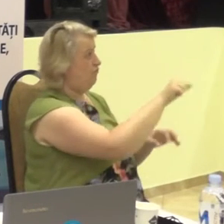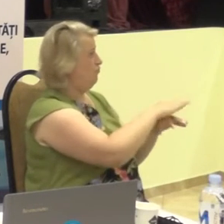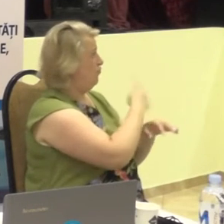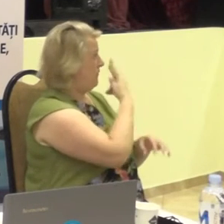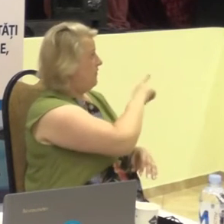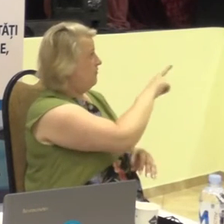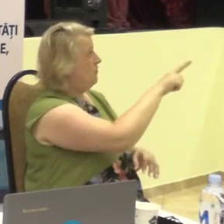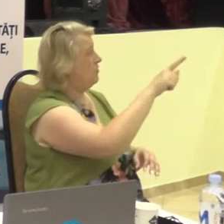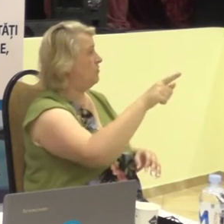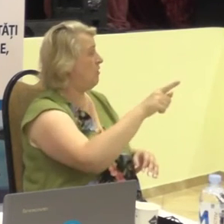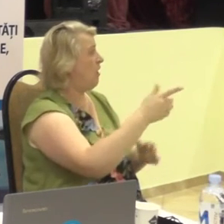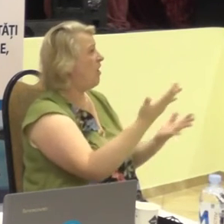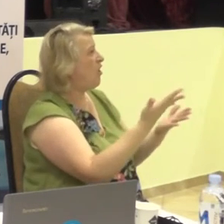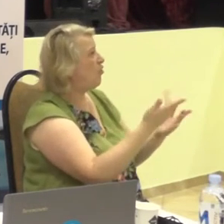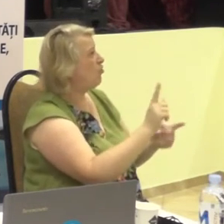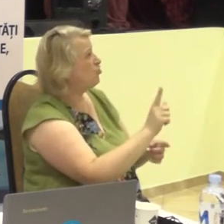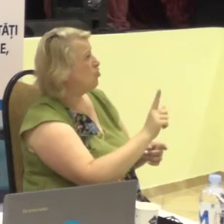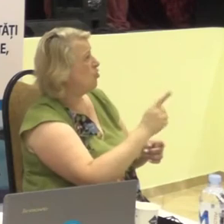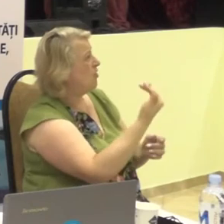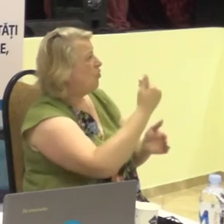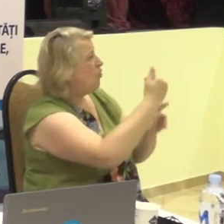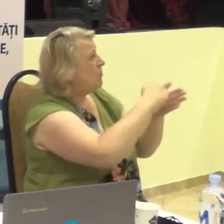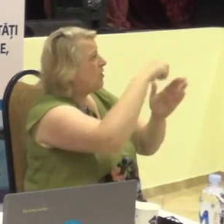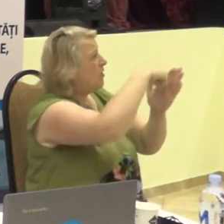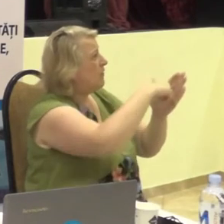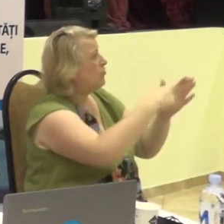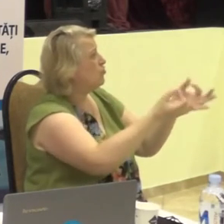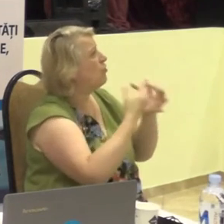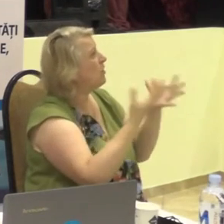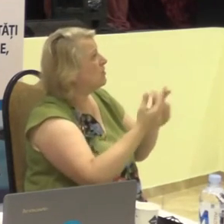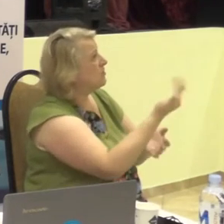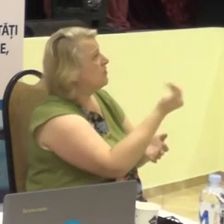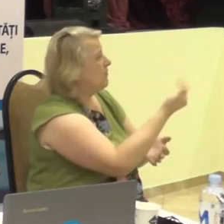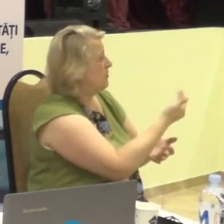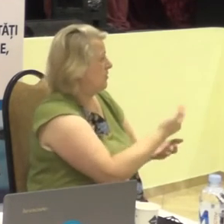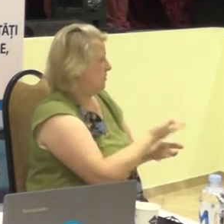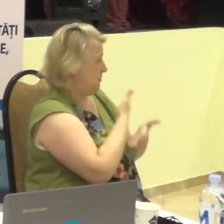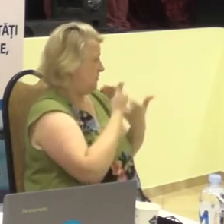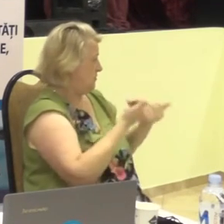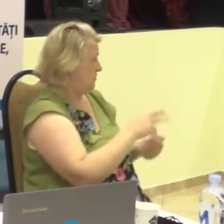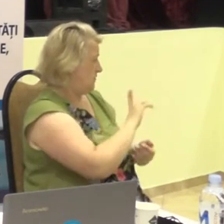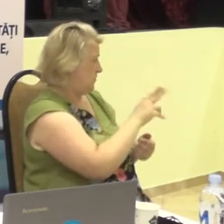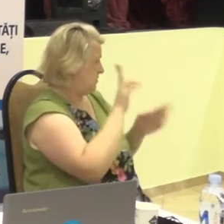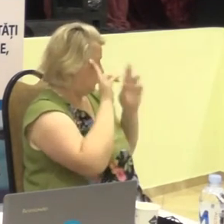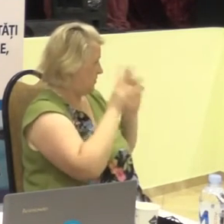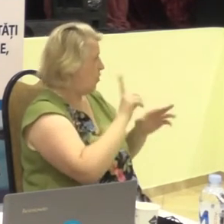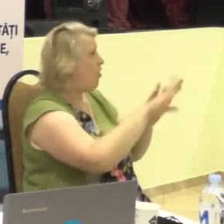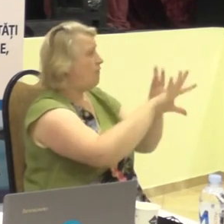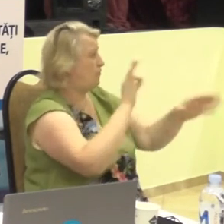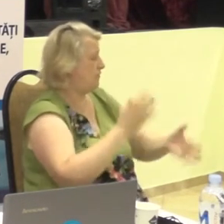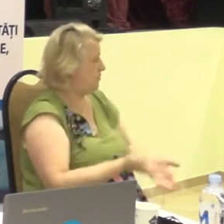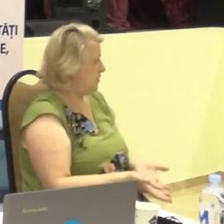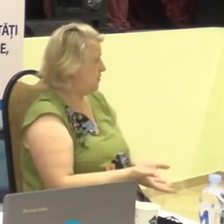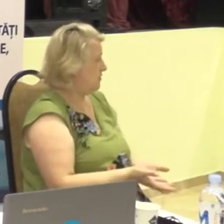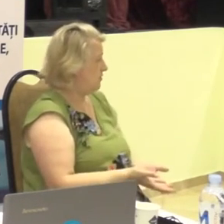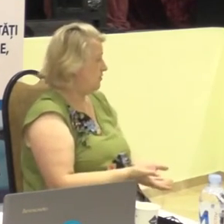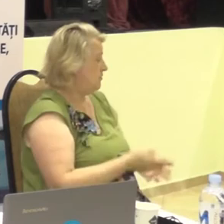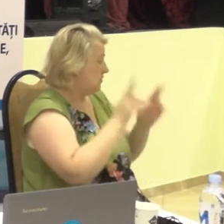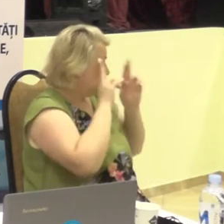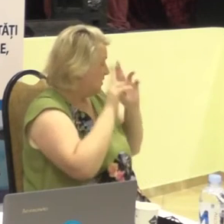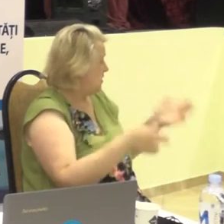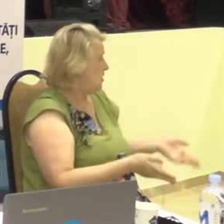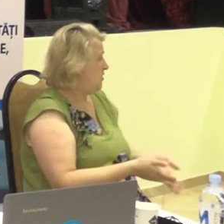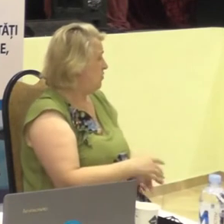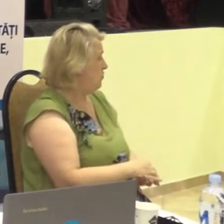Dacă are și cine și ce este, persoane cu vizabilități de auz nu înțeleg. Nu știi.